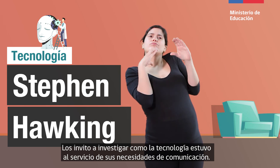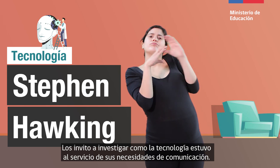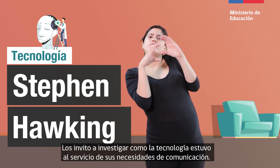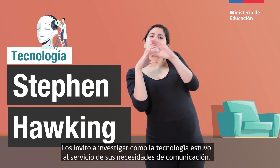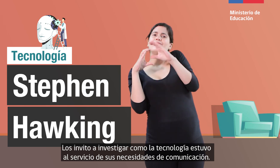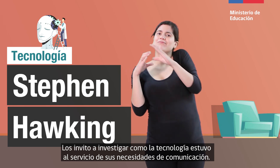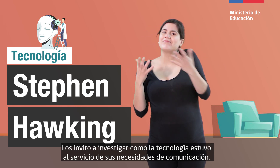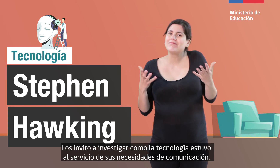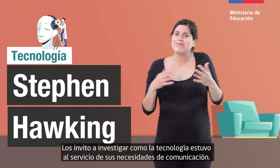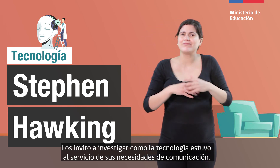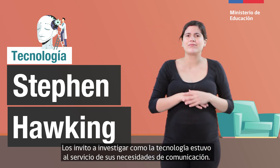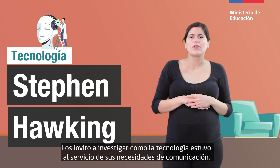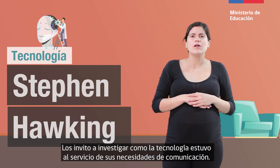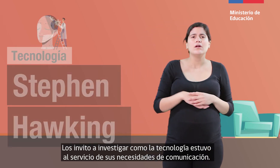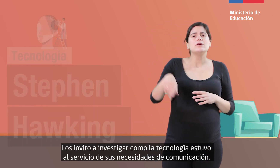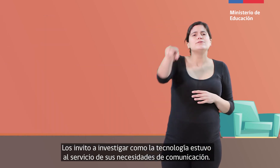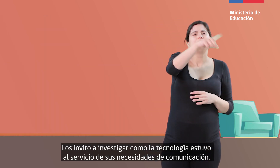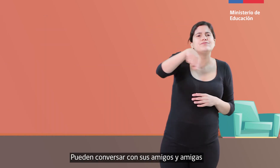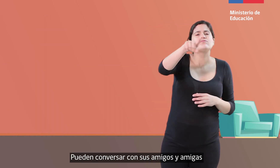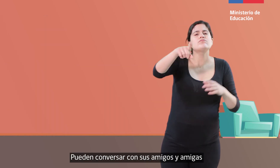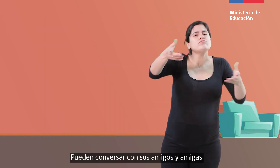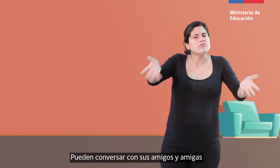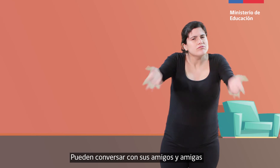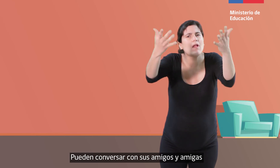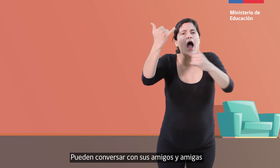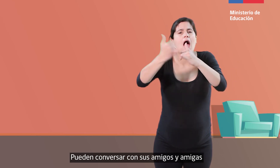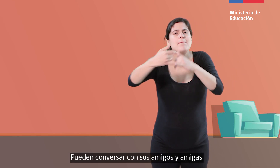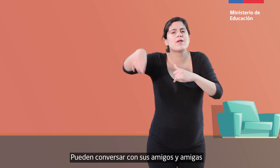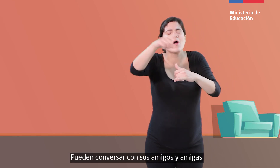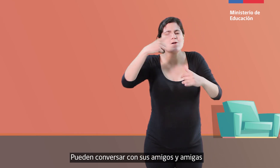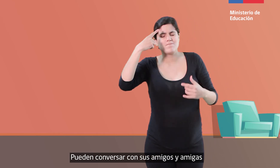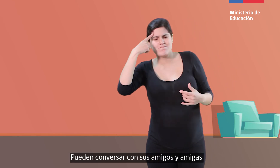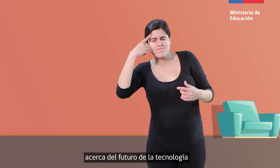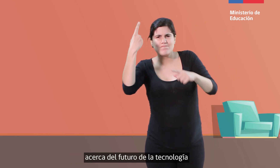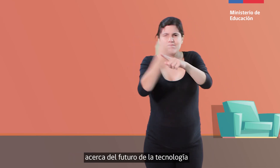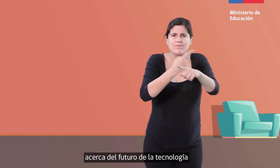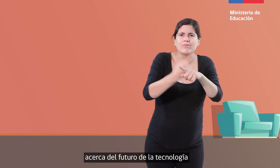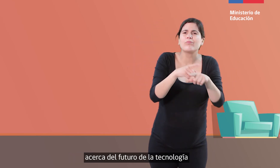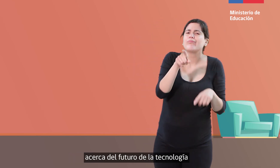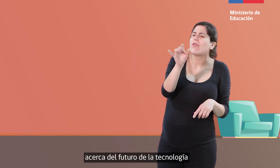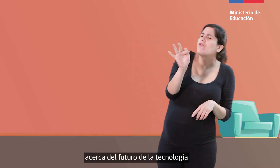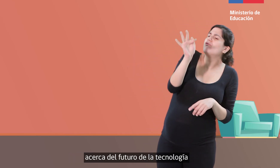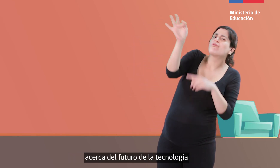necesidades de comunicación. Pueden conversar con sus amigos y amigas acerca del futuro de la tecnología